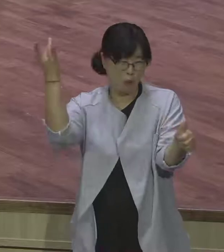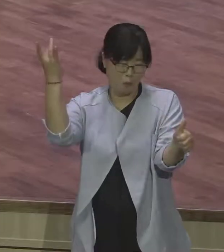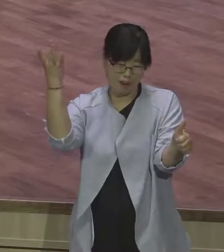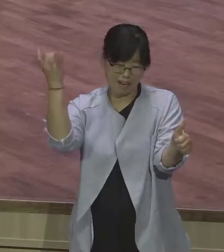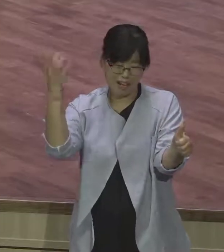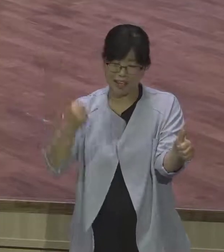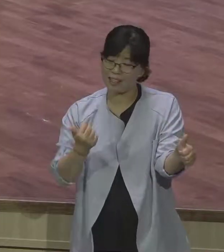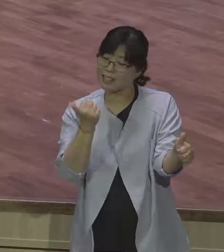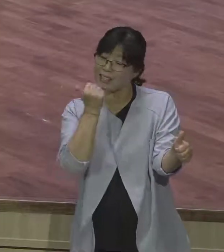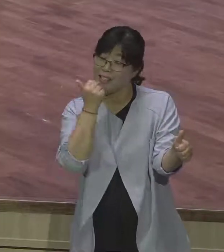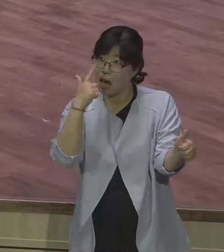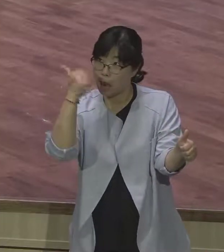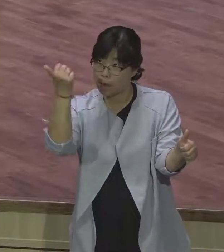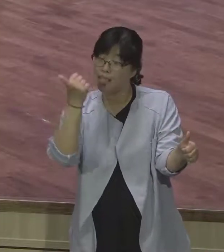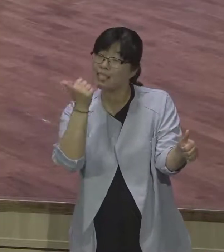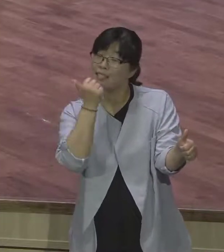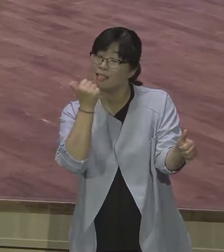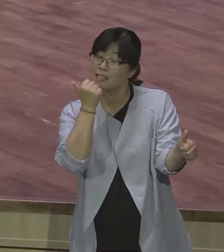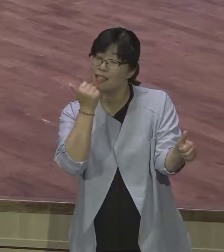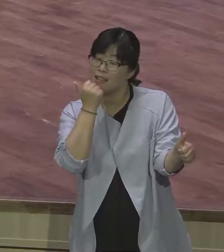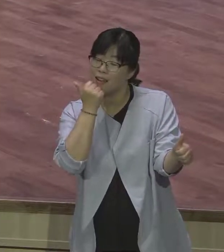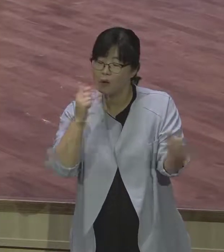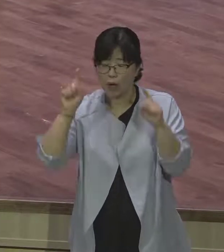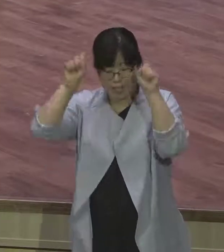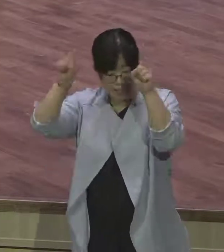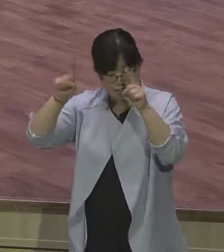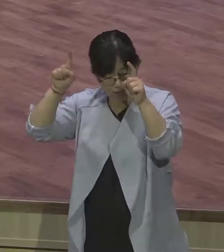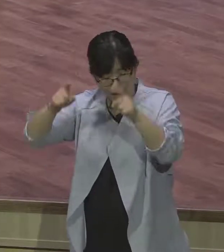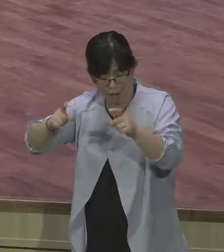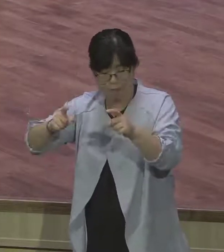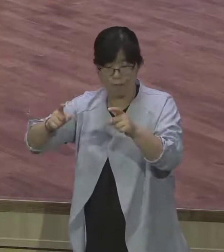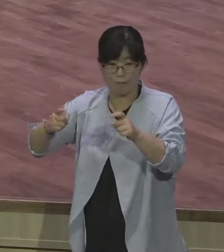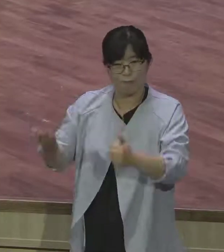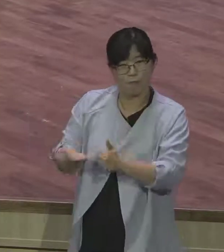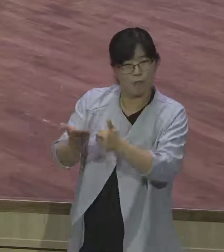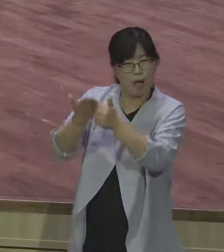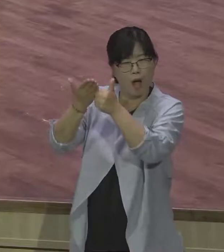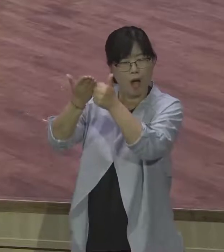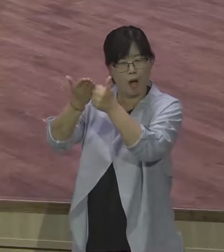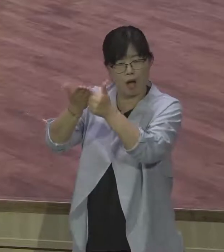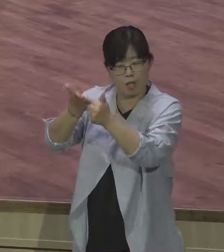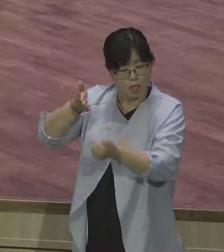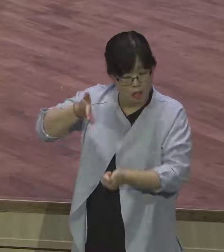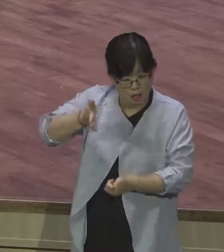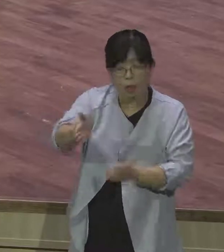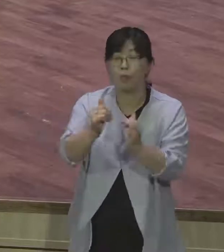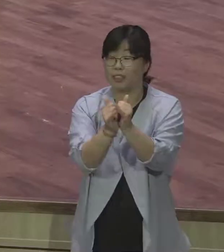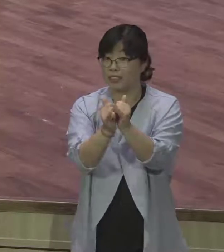양치는 전문가예요. 그러니까 계약을 하자. 그래 붙들고 싶었어. 붙들어 놓고 싶었어.